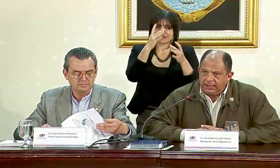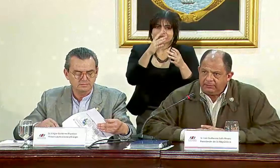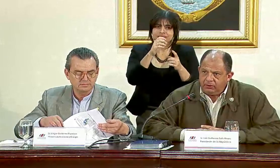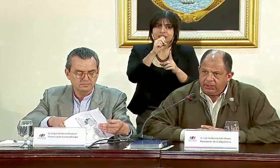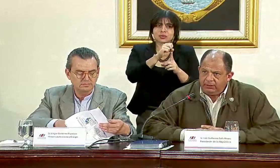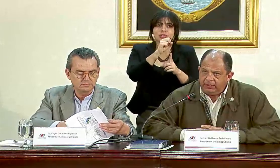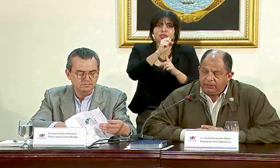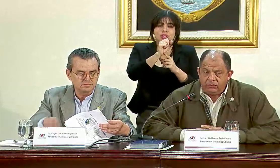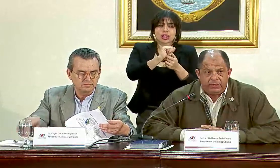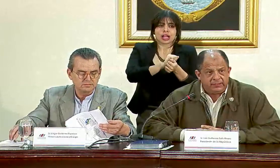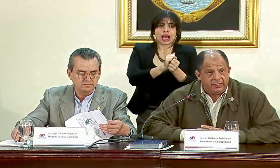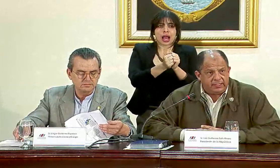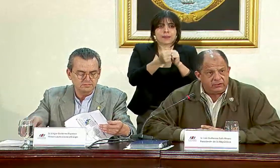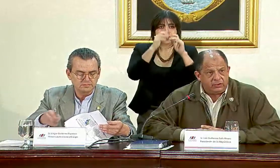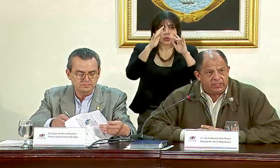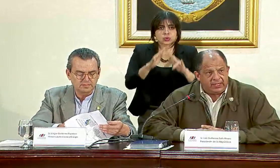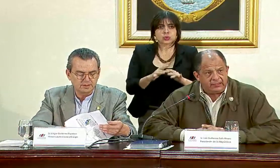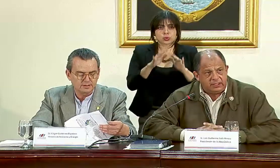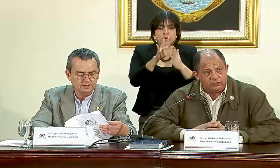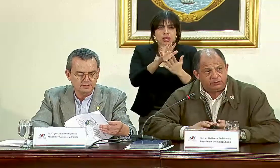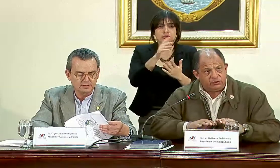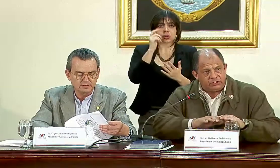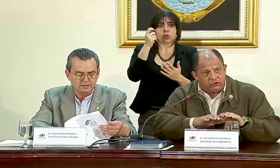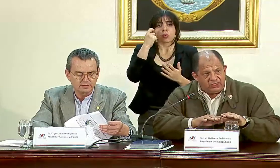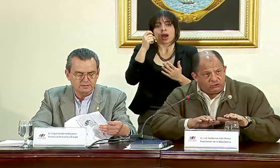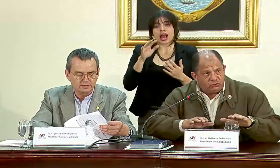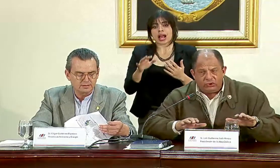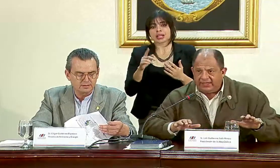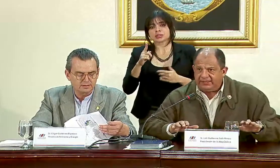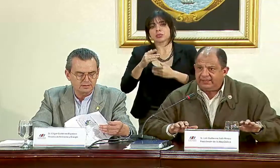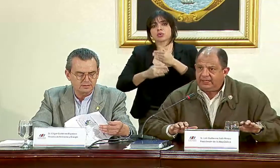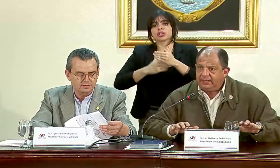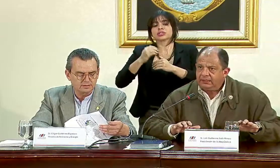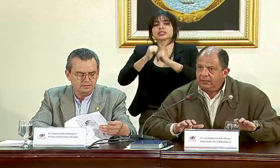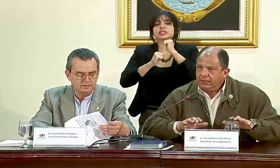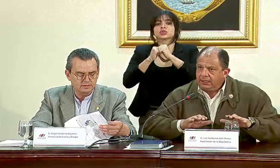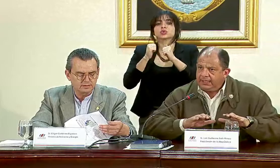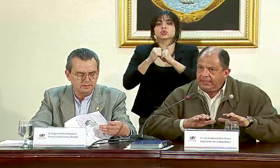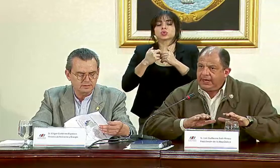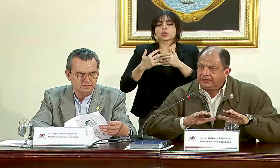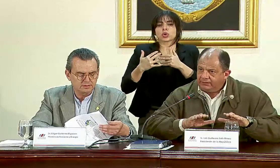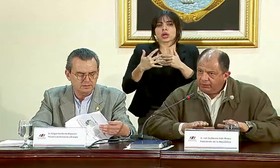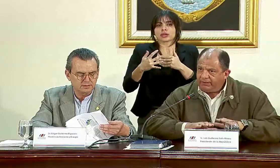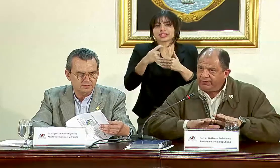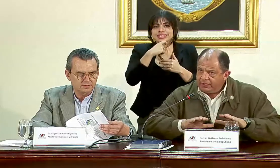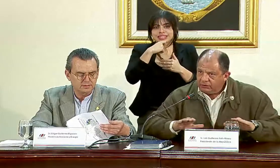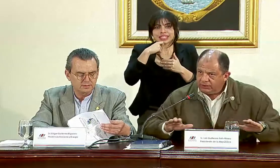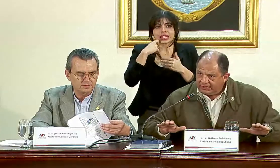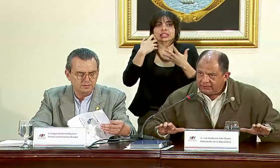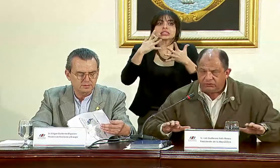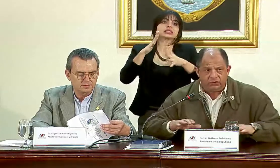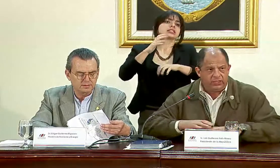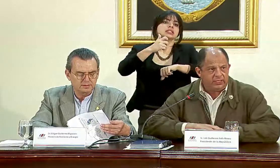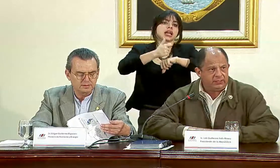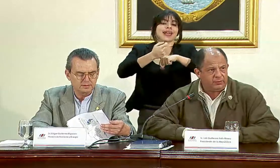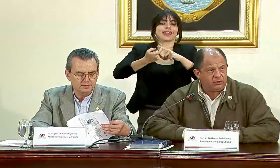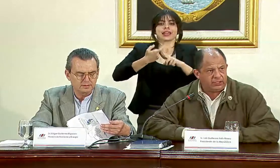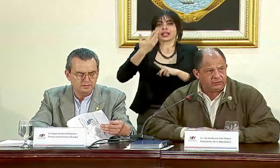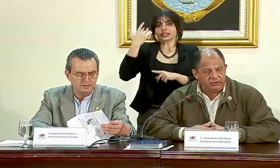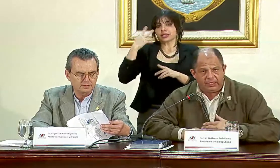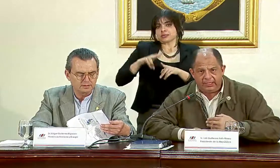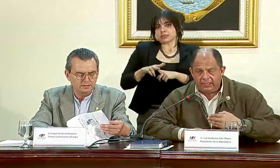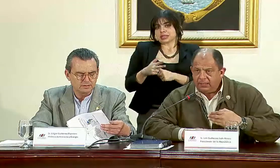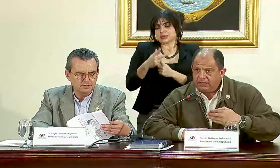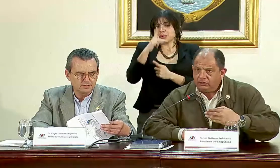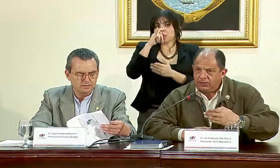de cambio en el nivel de lluvias, en el caso de Guanacaste es un proceso estructural de sequía que así fue definido desde sus orígenes y por